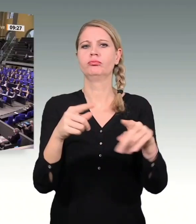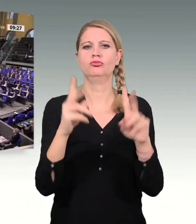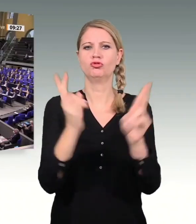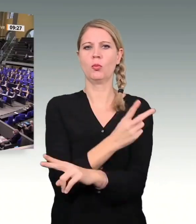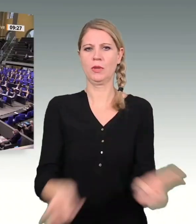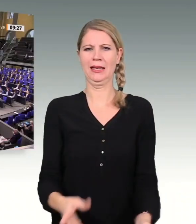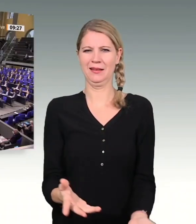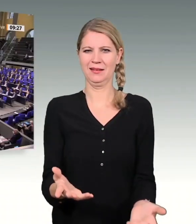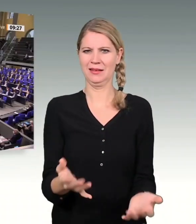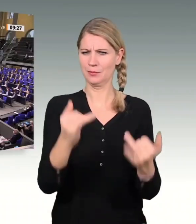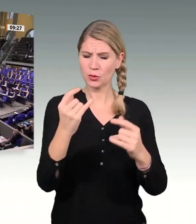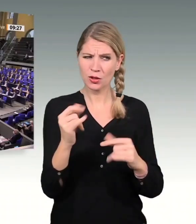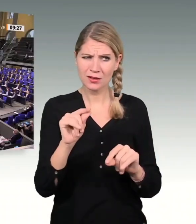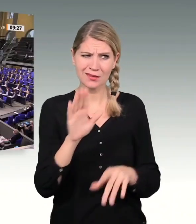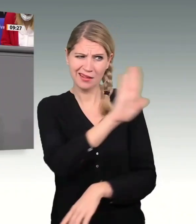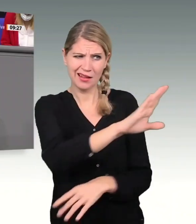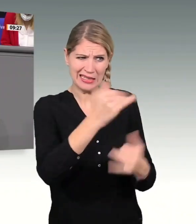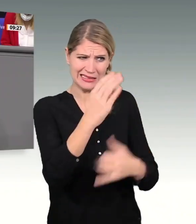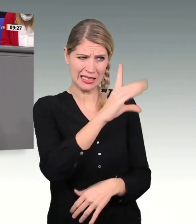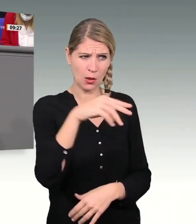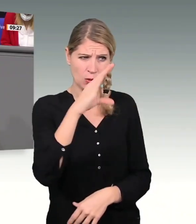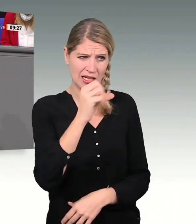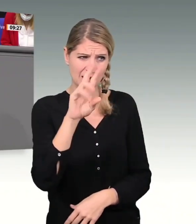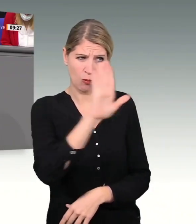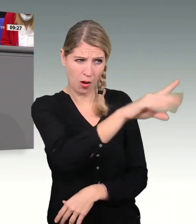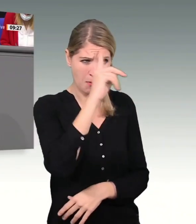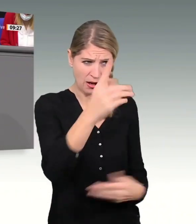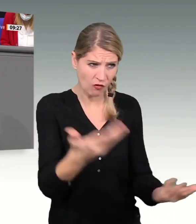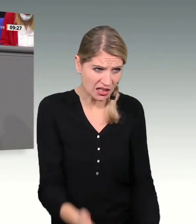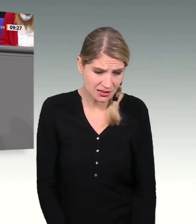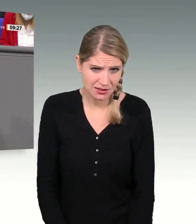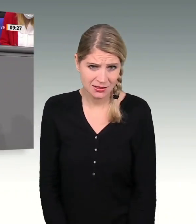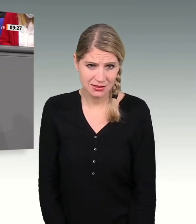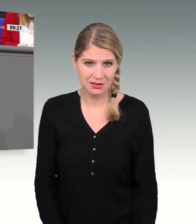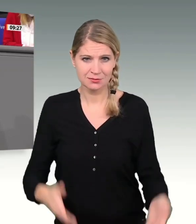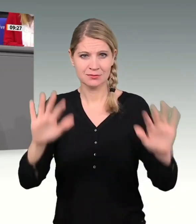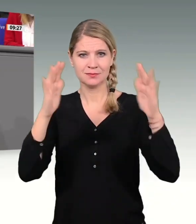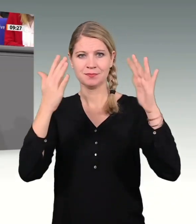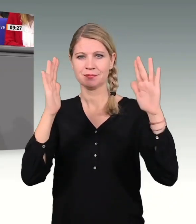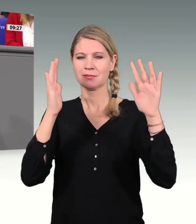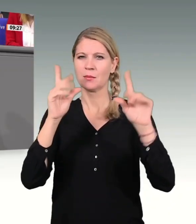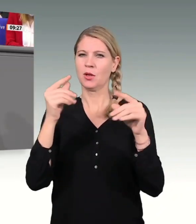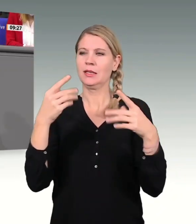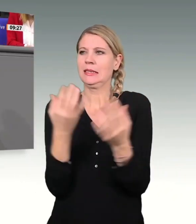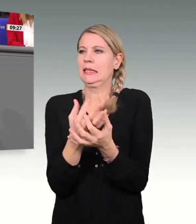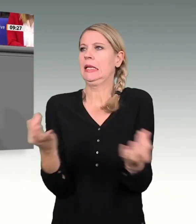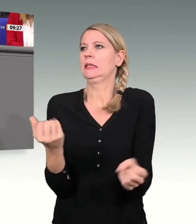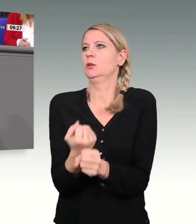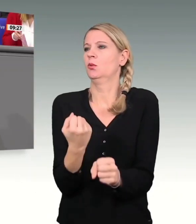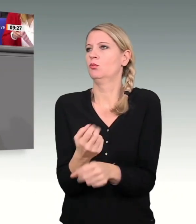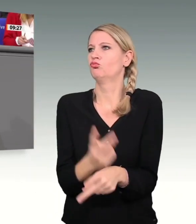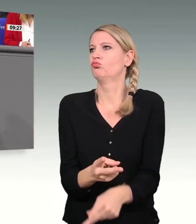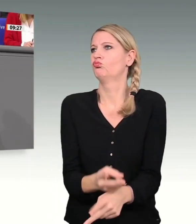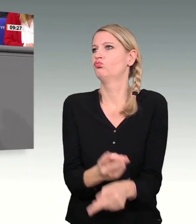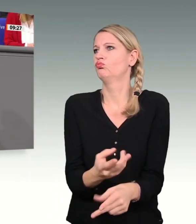Und noch mal abschließend. Was ist der Preis des Nichtstuns? Die Brücken nicht in die Zukunft zu schlagen, würde den wirtschaftlichen